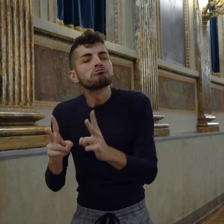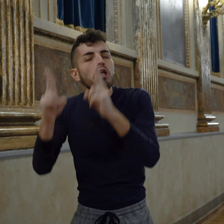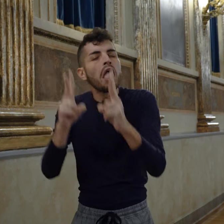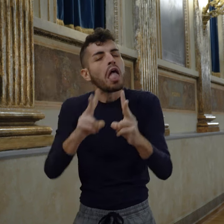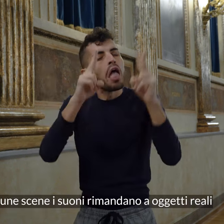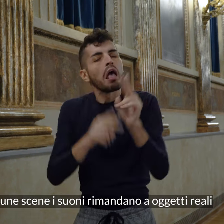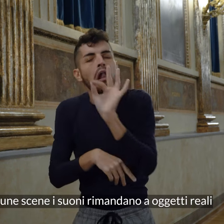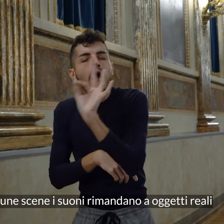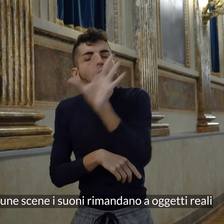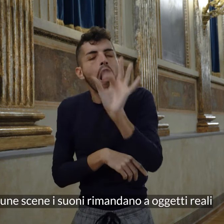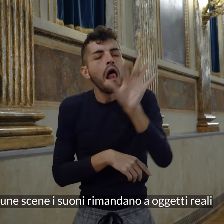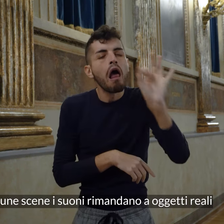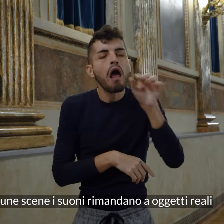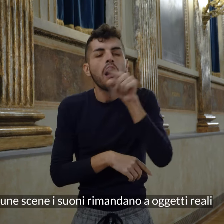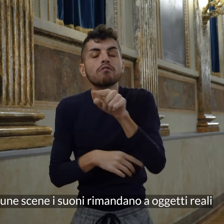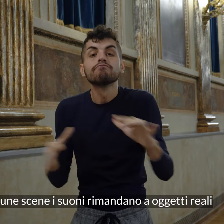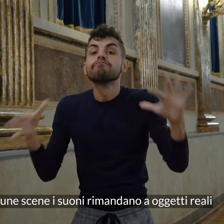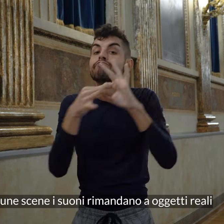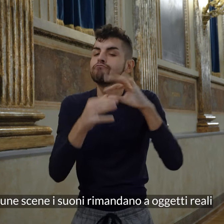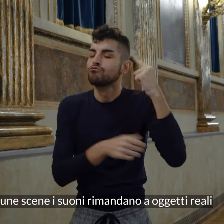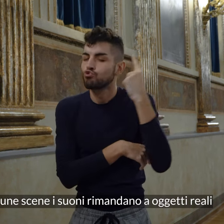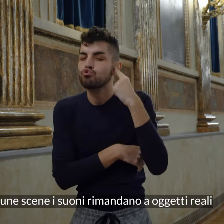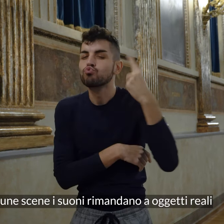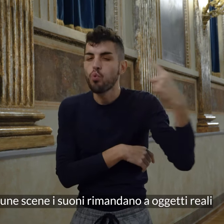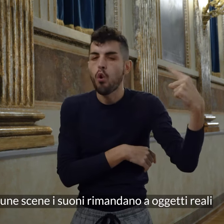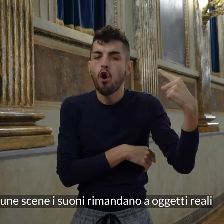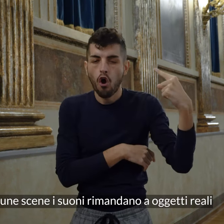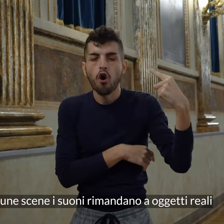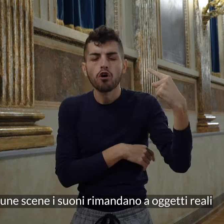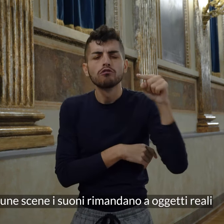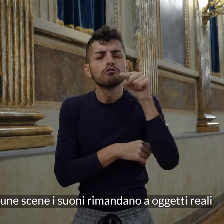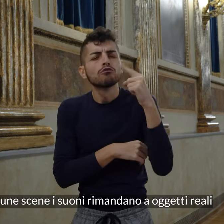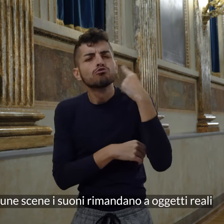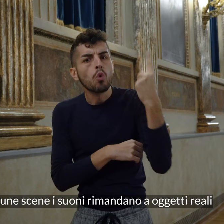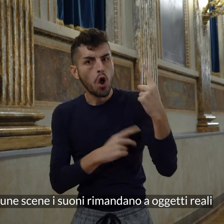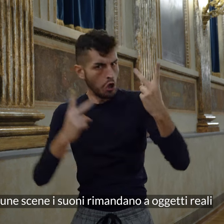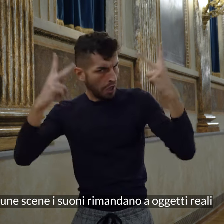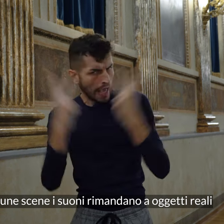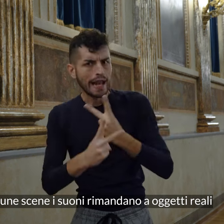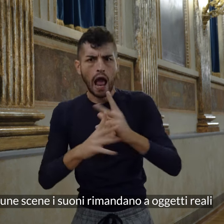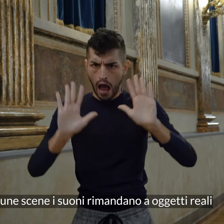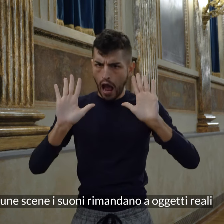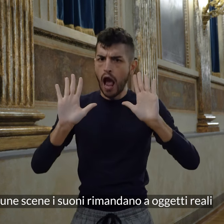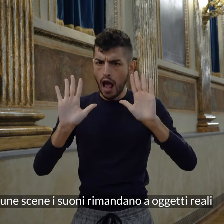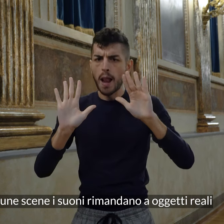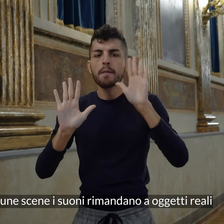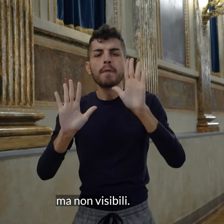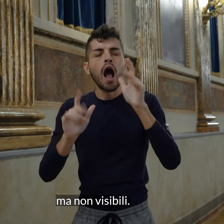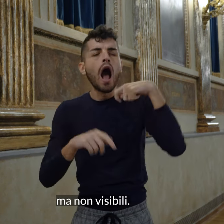In alcune scene i suoni rimandano a oggetti reali ma